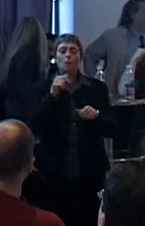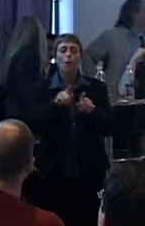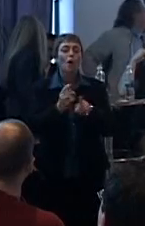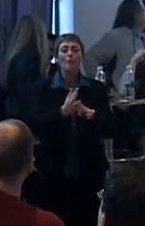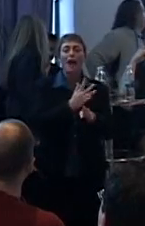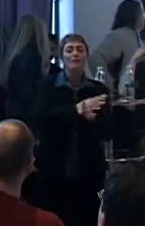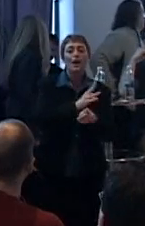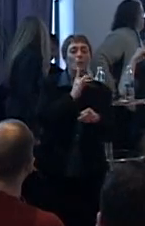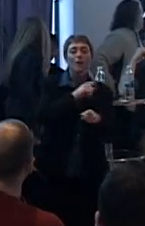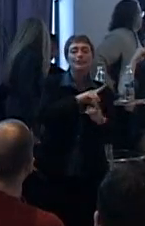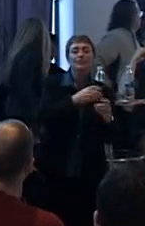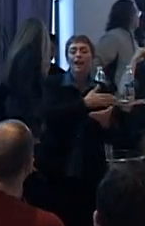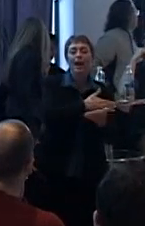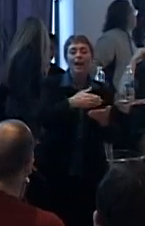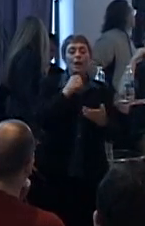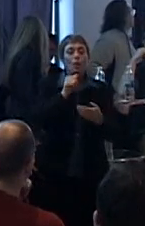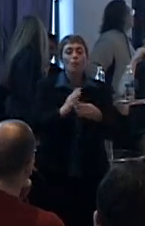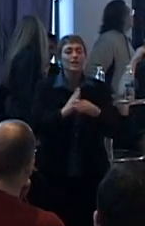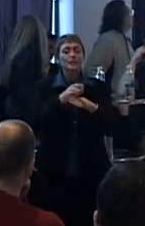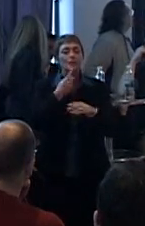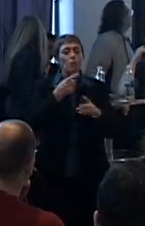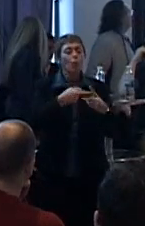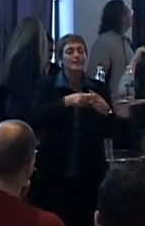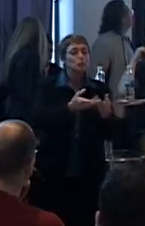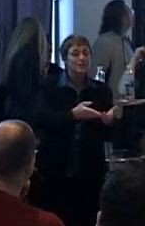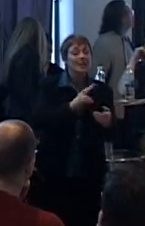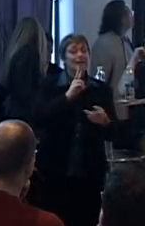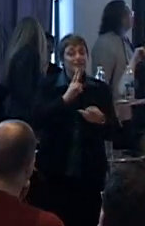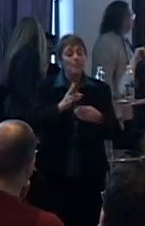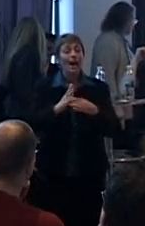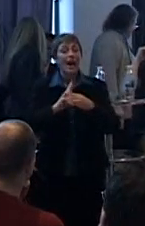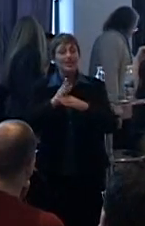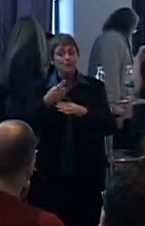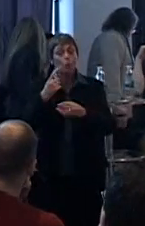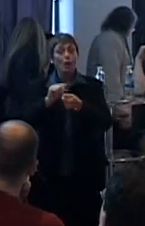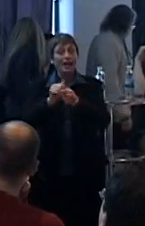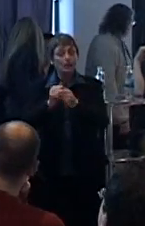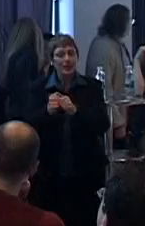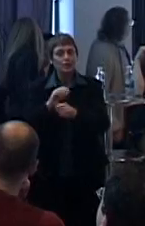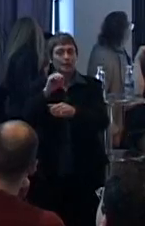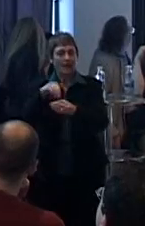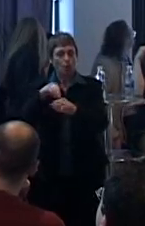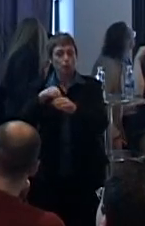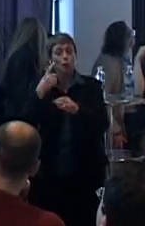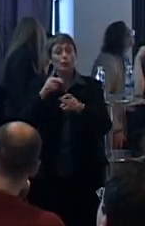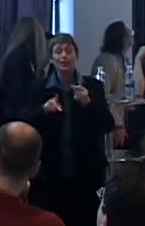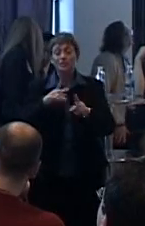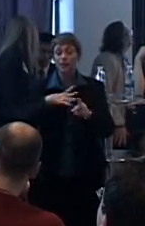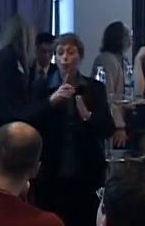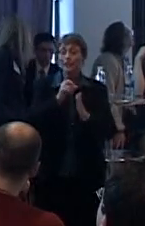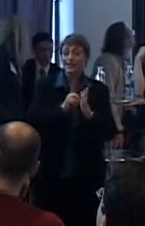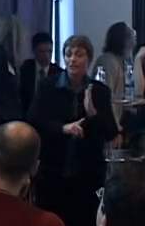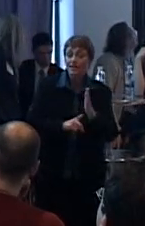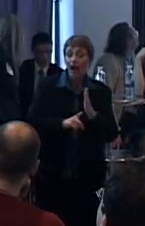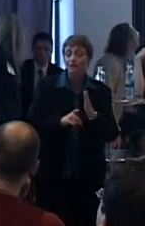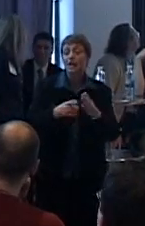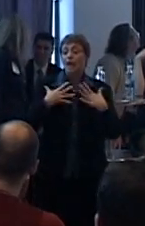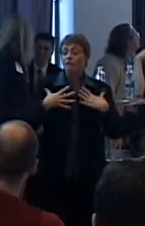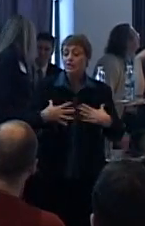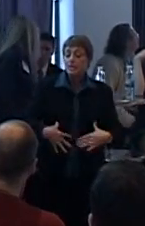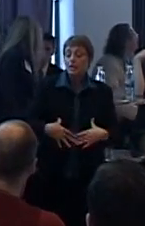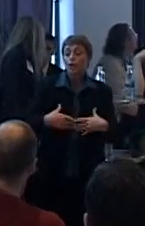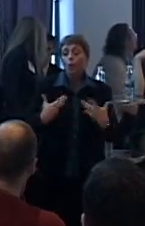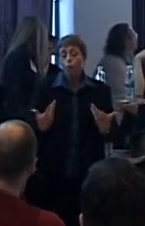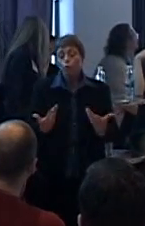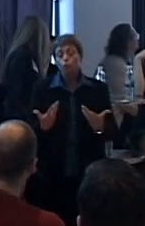'à présent, c'est-à-dire l'accessibilité à des outils. Je parle vraiment de l'accessibilité, de l'adaptation des contenus pour que les gens qui ont des déficiences physiques,